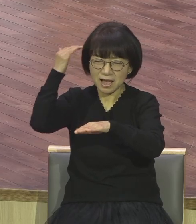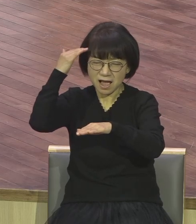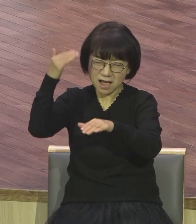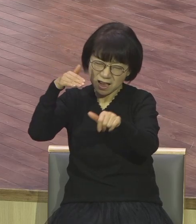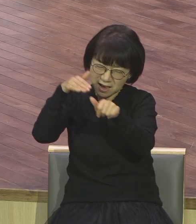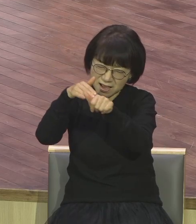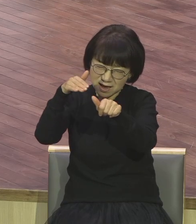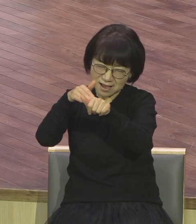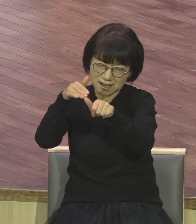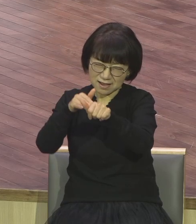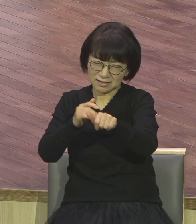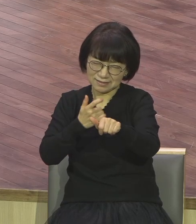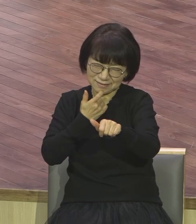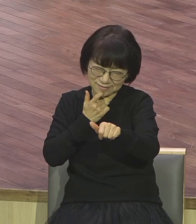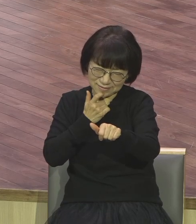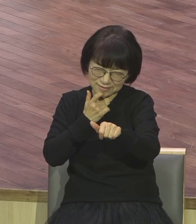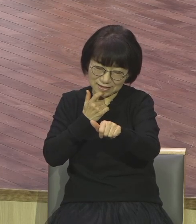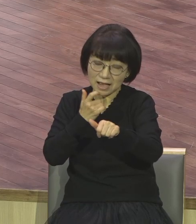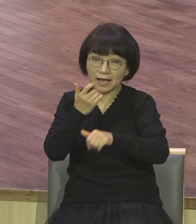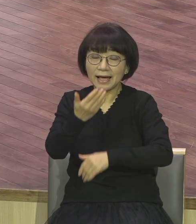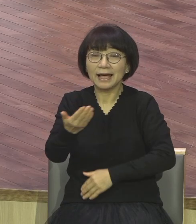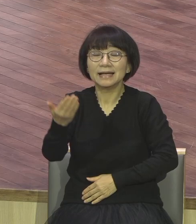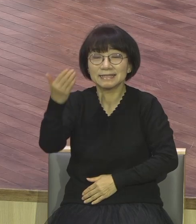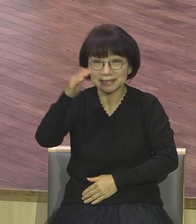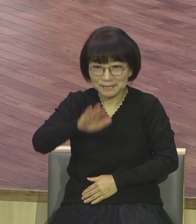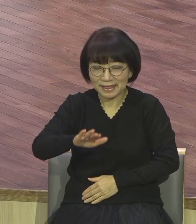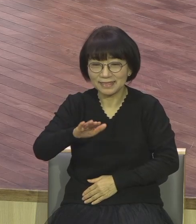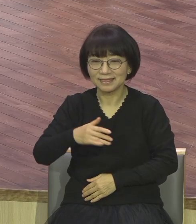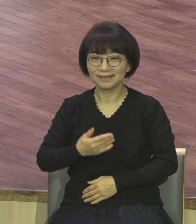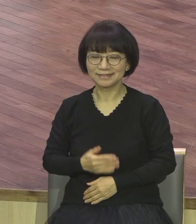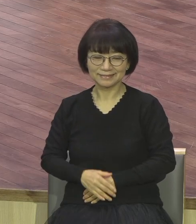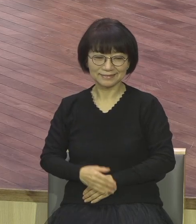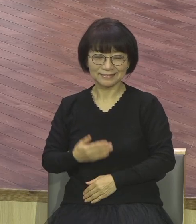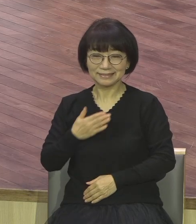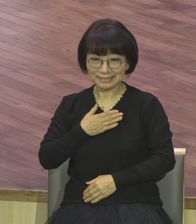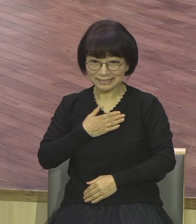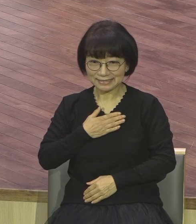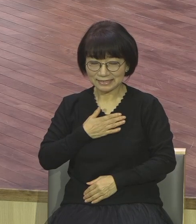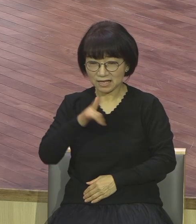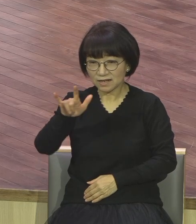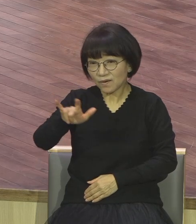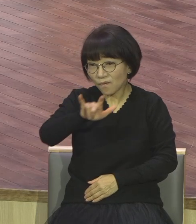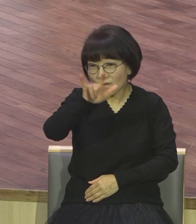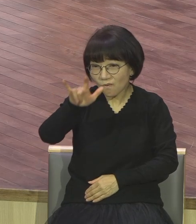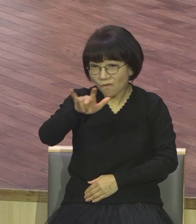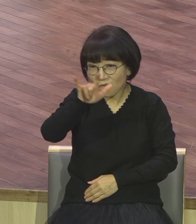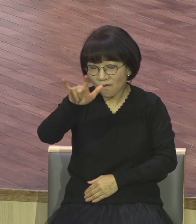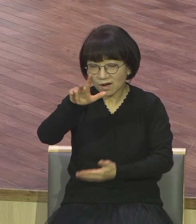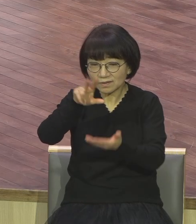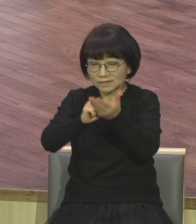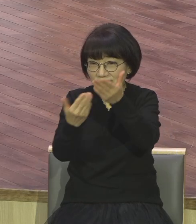나는 코로나 때 이 비대면 때 이렇게 온라인 예배 때